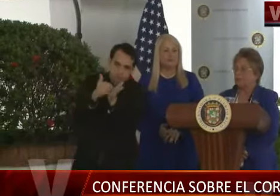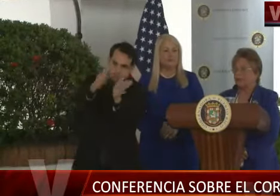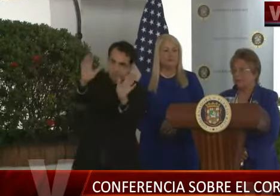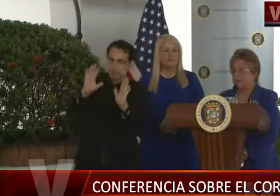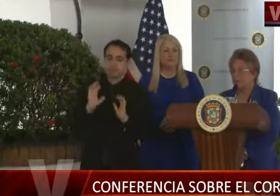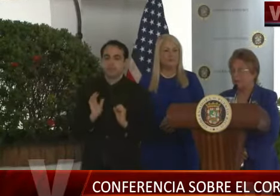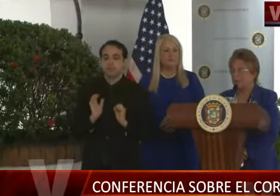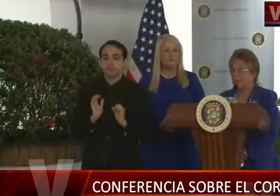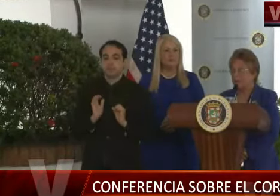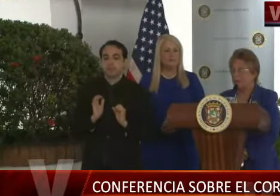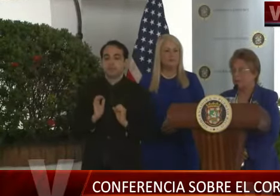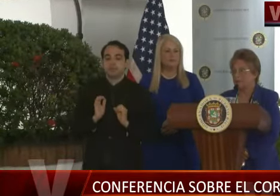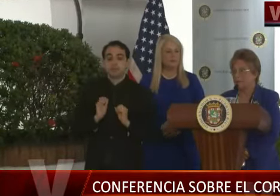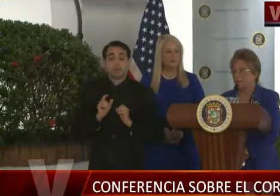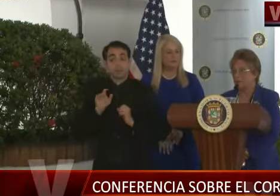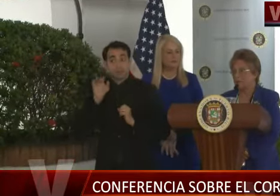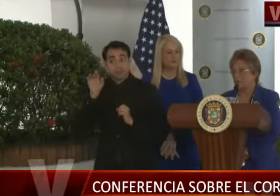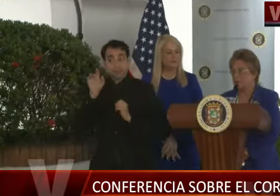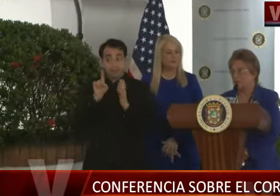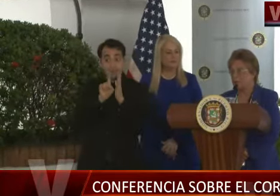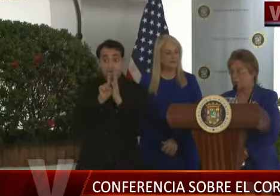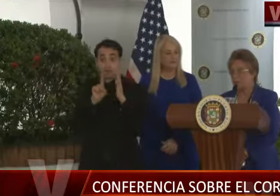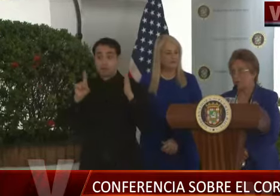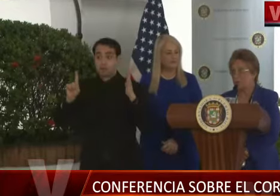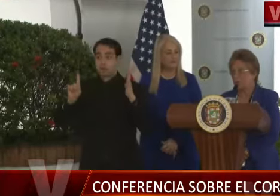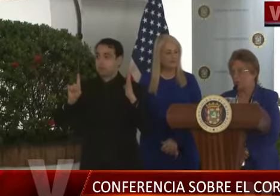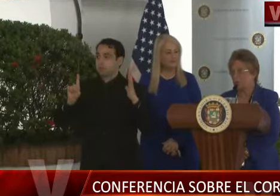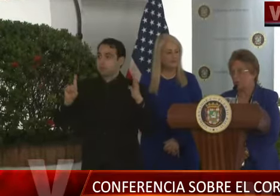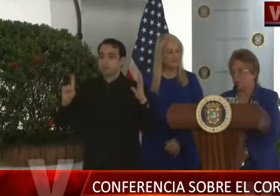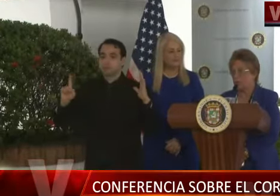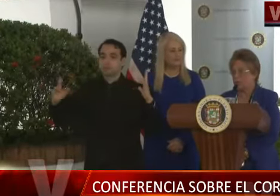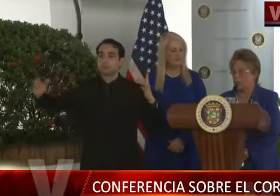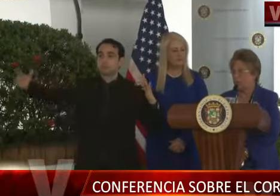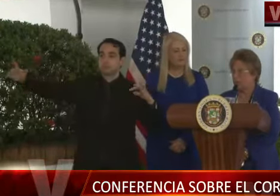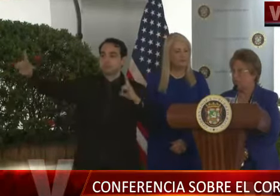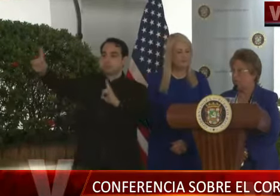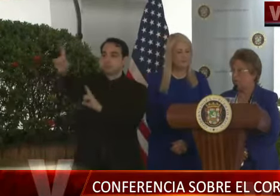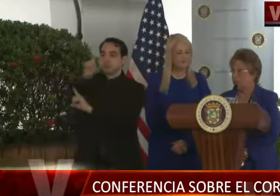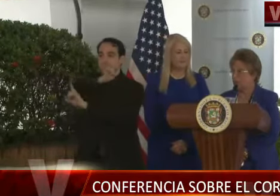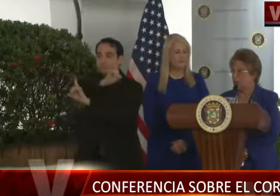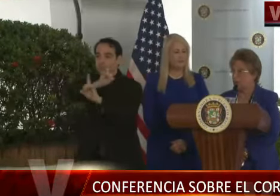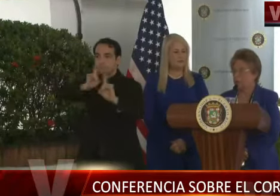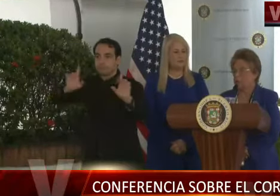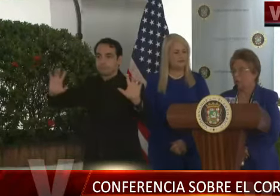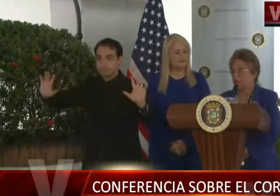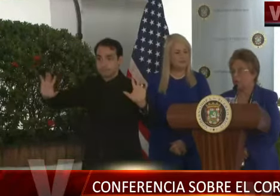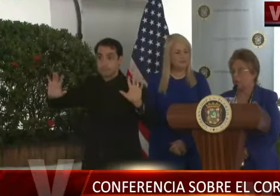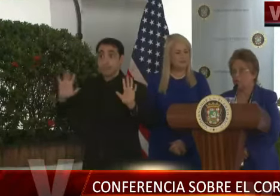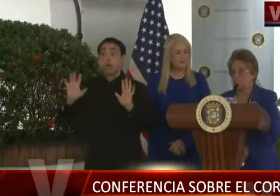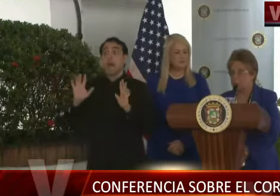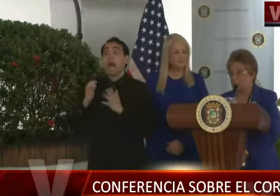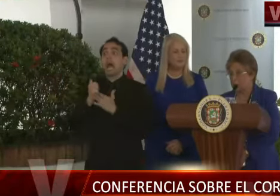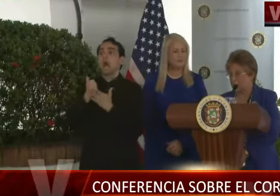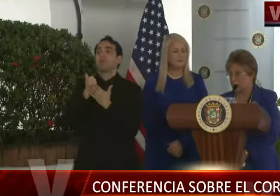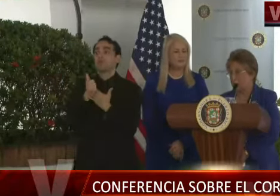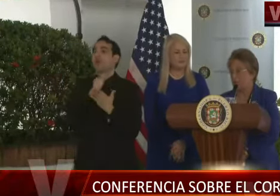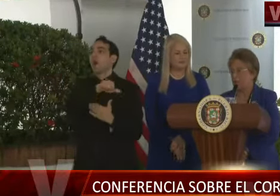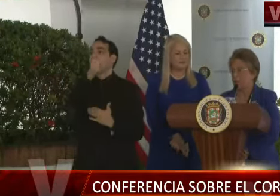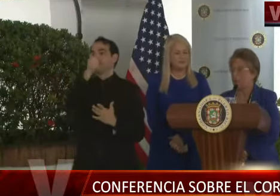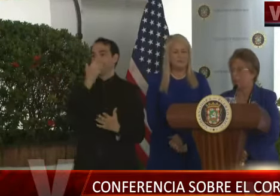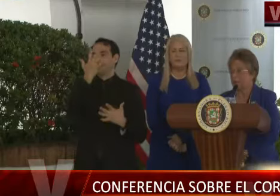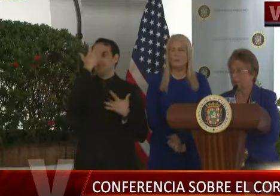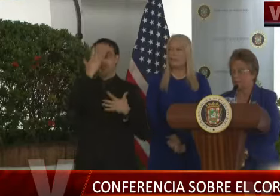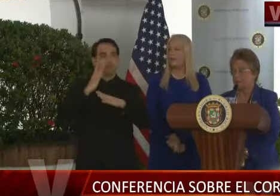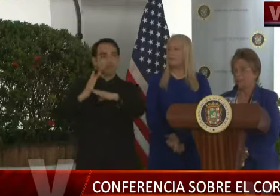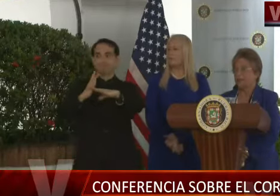Y ese distanciamiento social también nos ayuda en cualquier otra enfermedad contagiosa que pueda estar